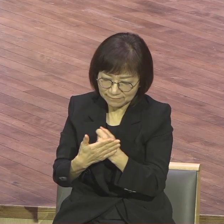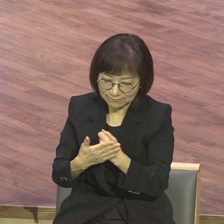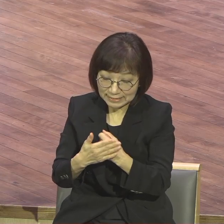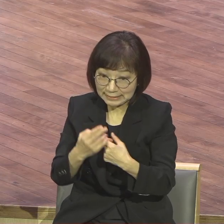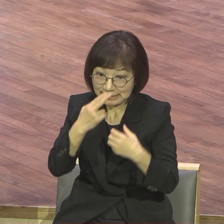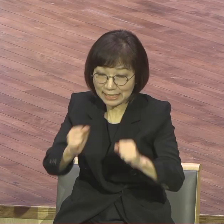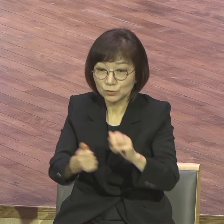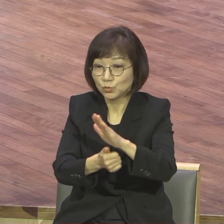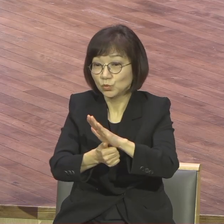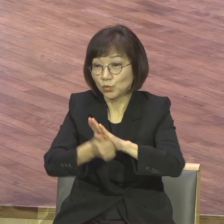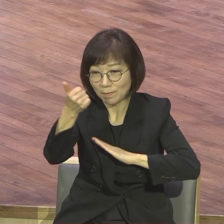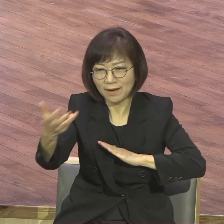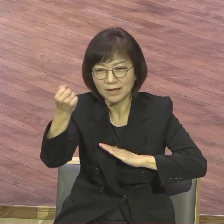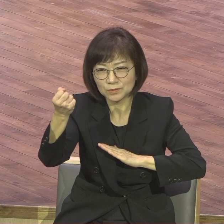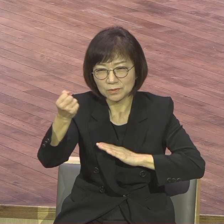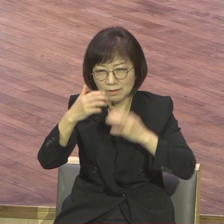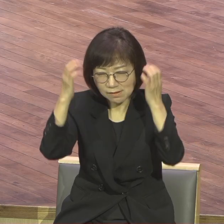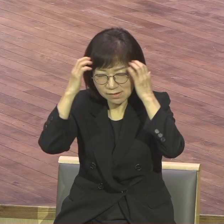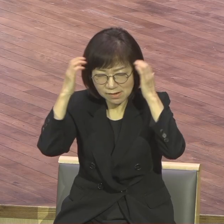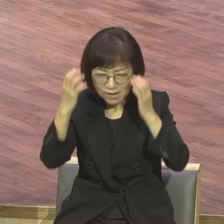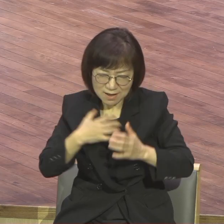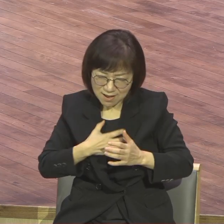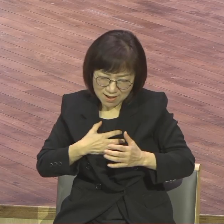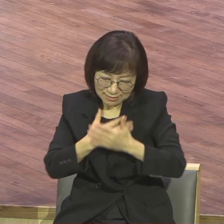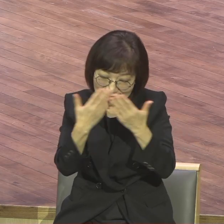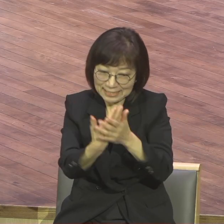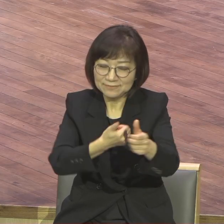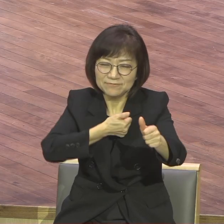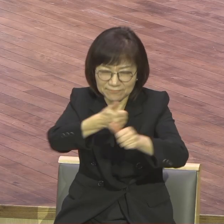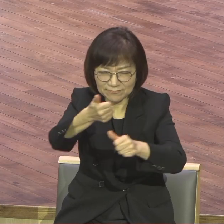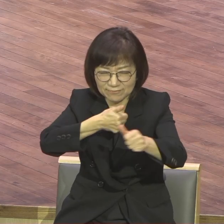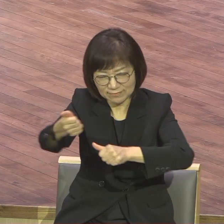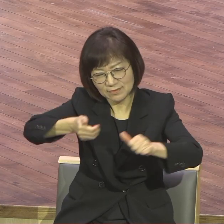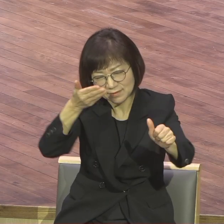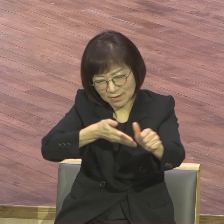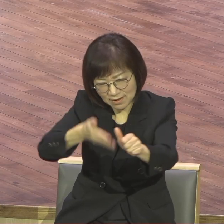모든 환란을 다 뛰어넘을 것을 여기 격려하고 있는 말씀이에요.